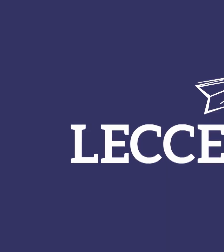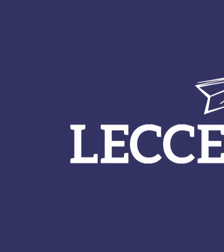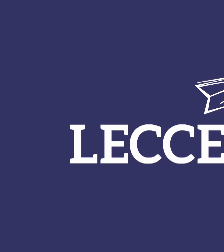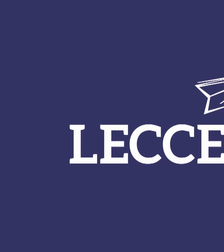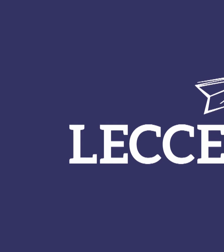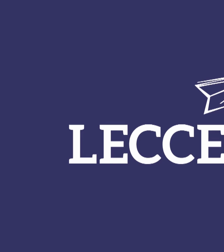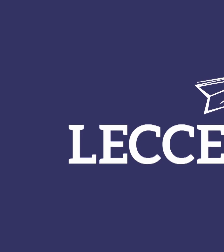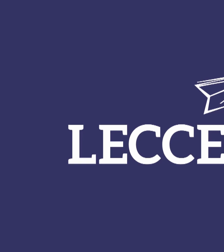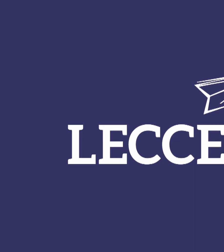Grazie a tutti